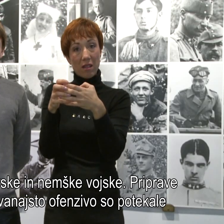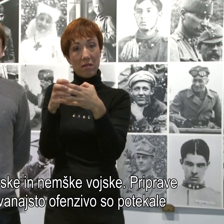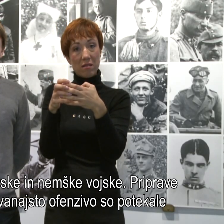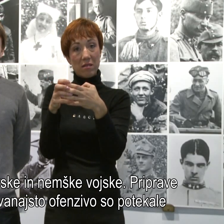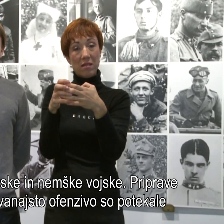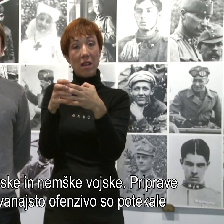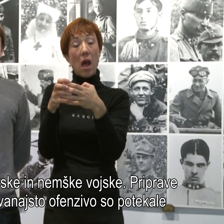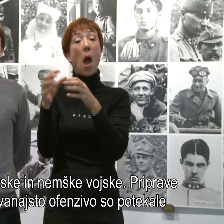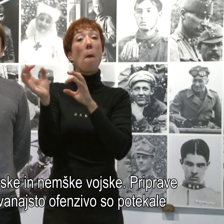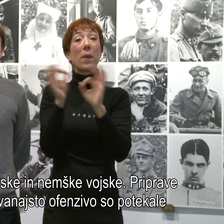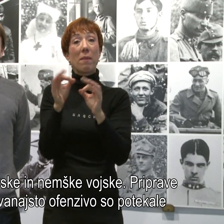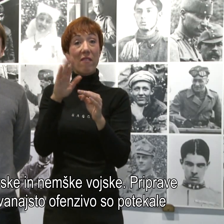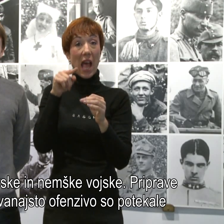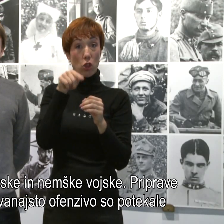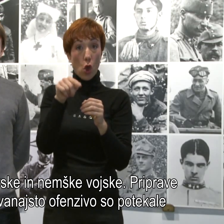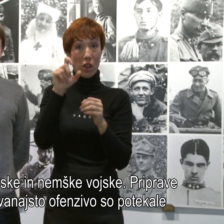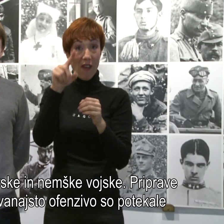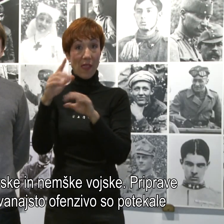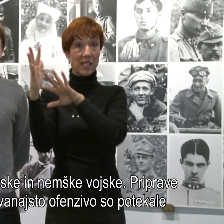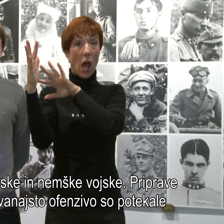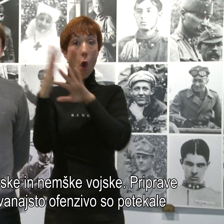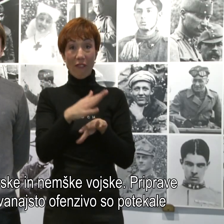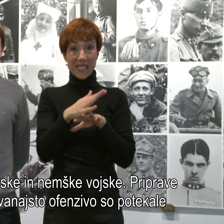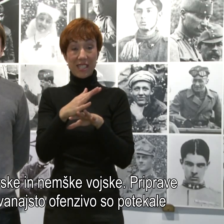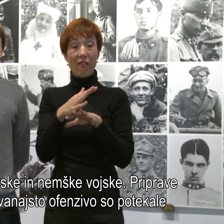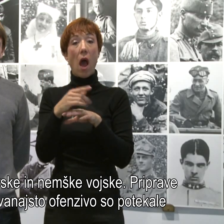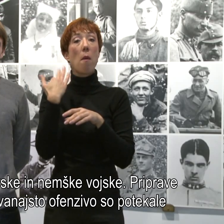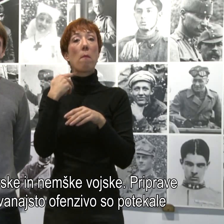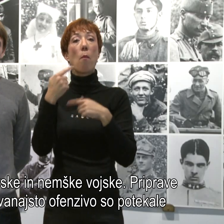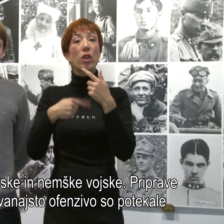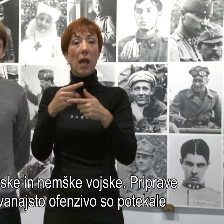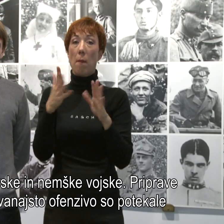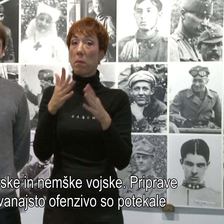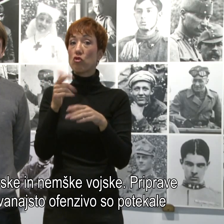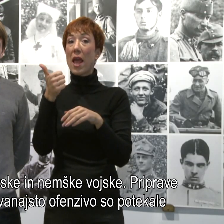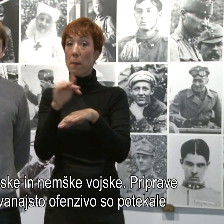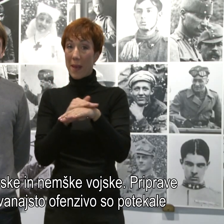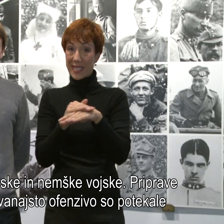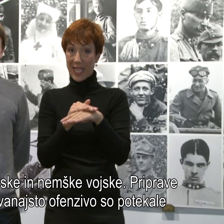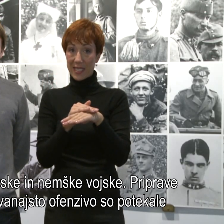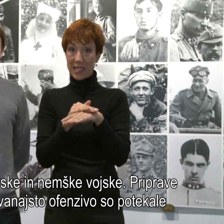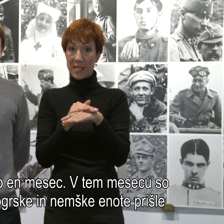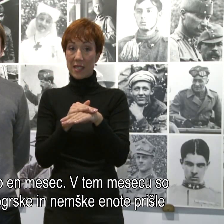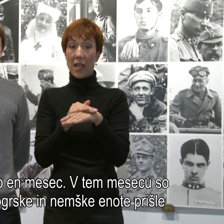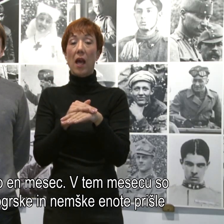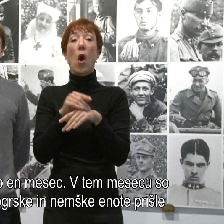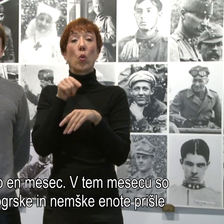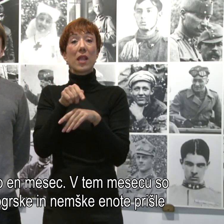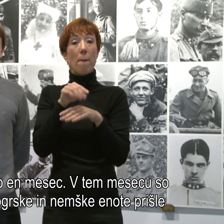Priprave na to 12. ofenzivo so potekali približno en mesec. V tem mesecu so